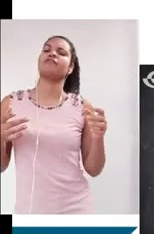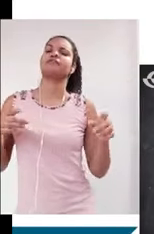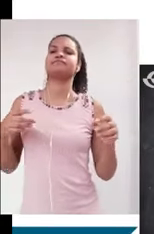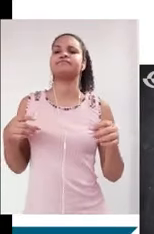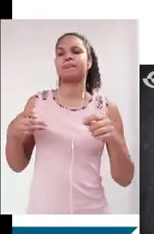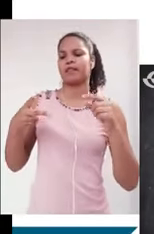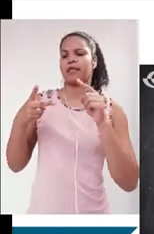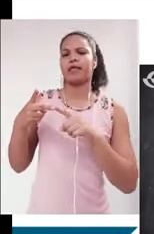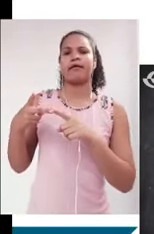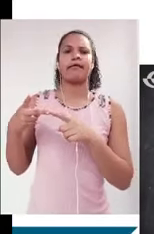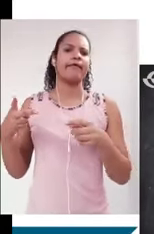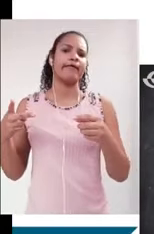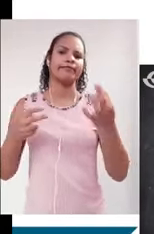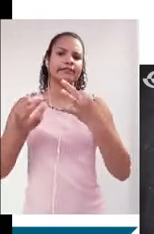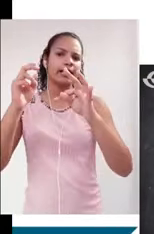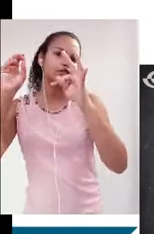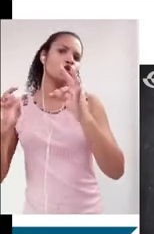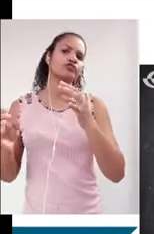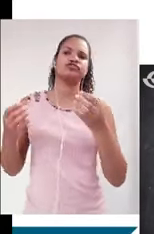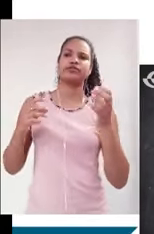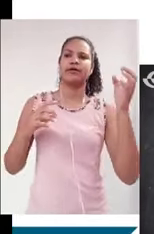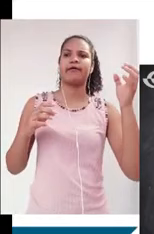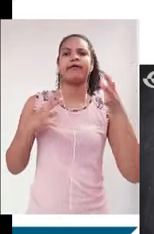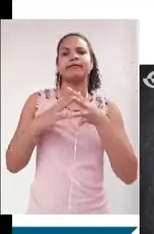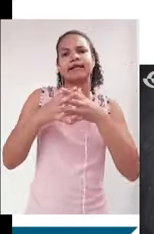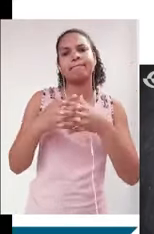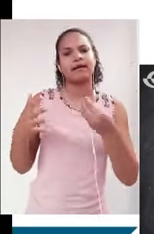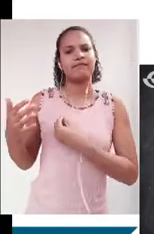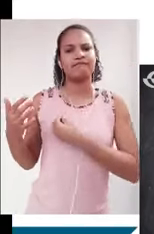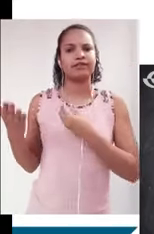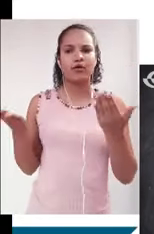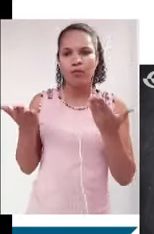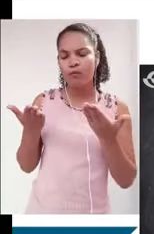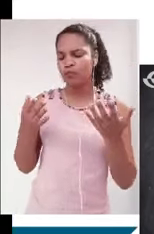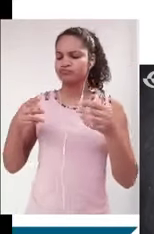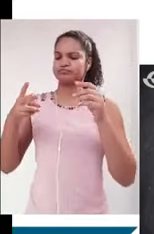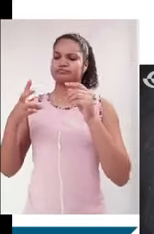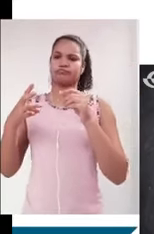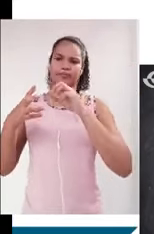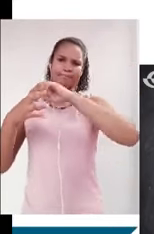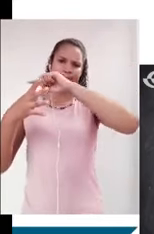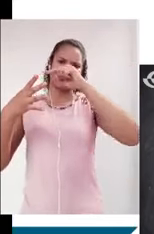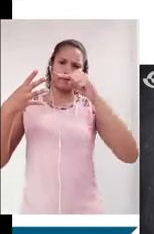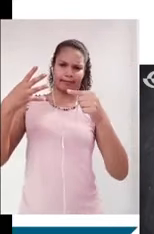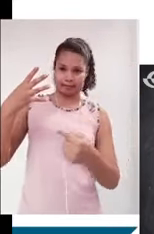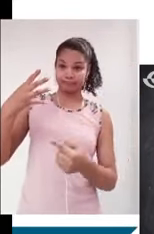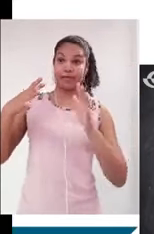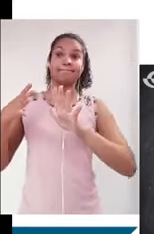disso. A tecnologia afetando a vida moderna, enfim. Mas aqui, o que a gente seleciona para trazer como especificidade